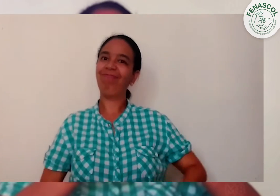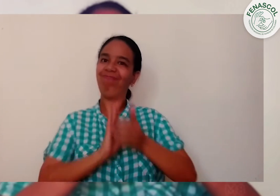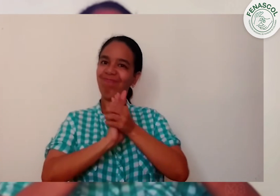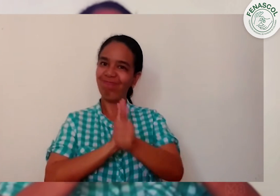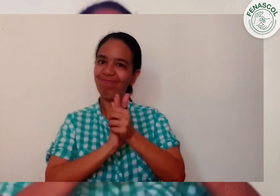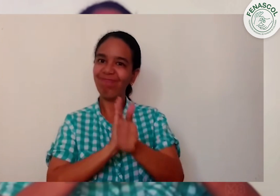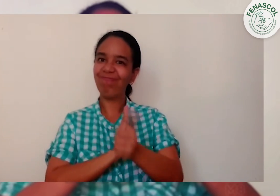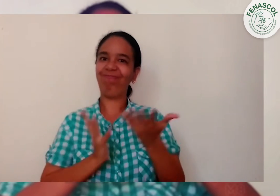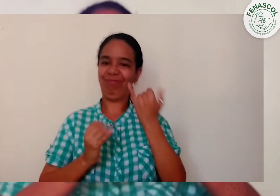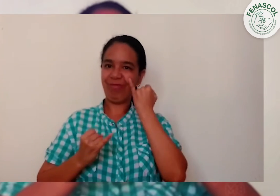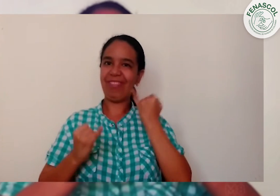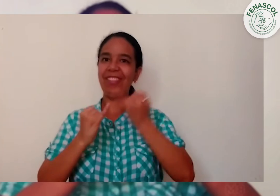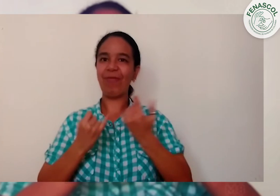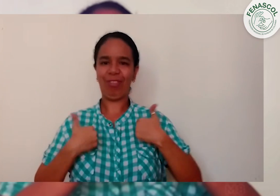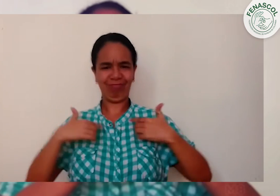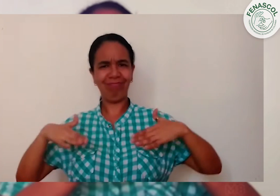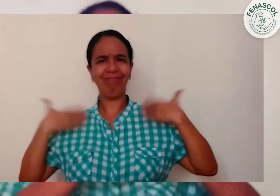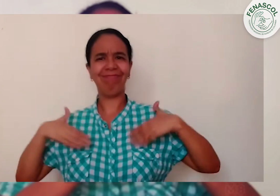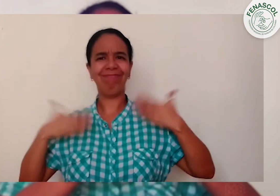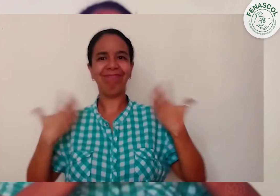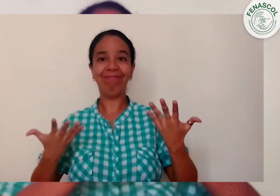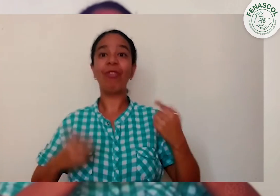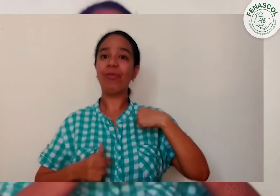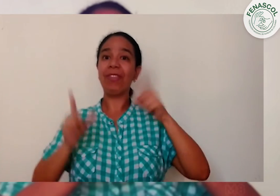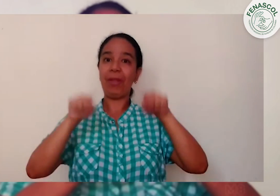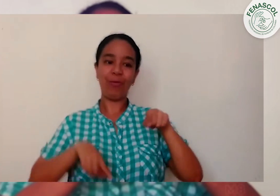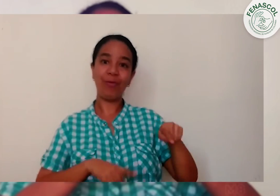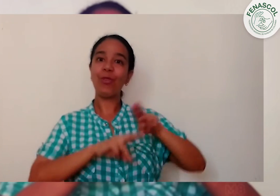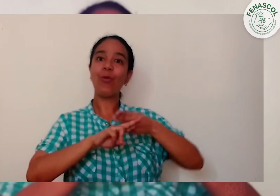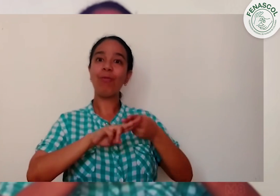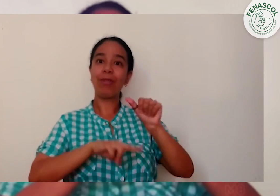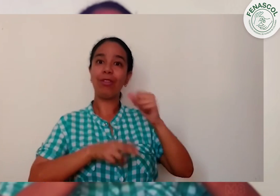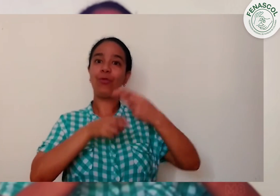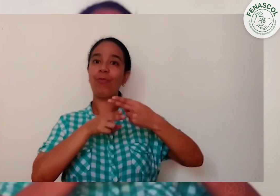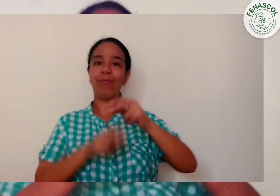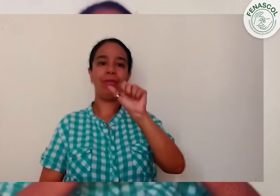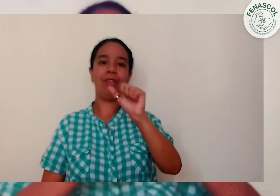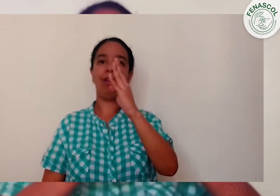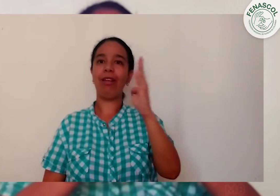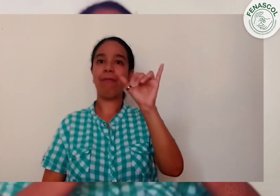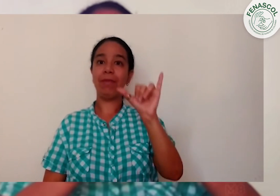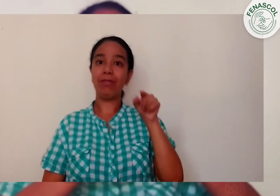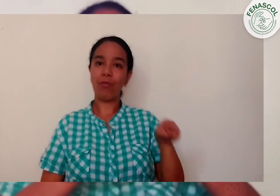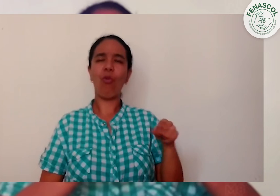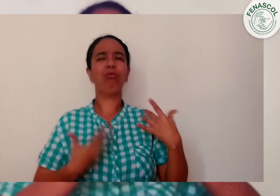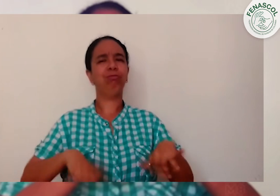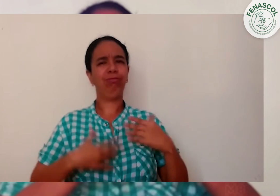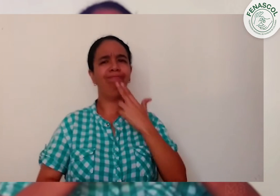Yo soy Aby, tengo mi propia identidad, soy feliz Tengo una sobrina llamada Aby, muy dulce y juiciosa con la que me puedo comunicar